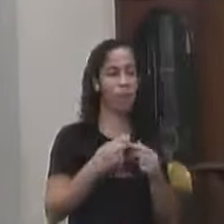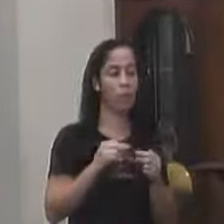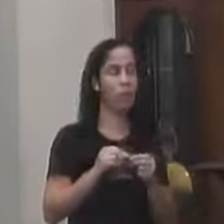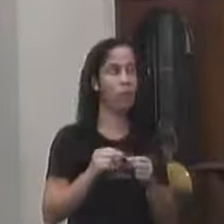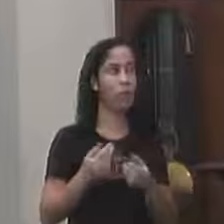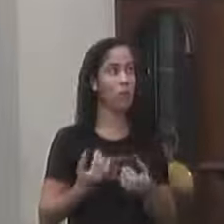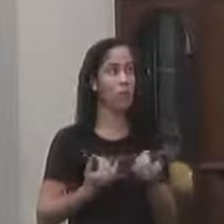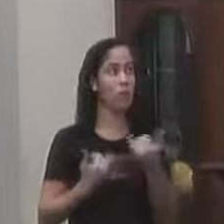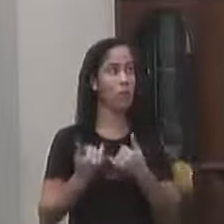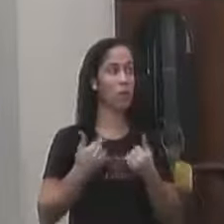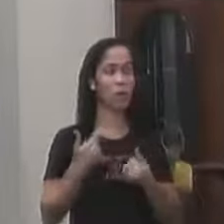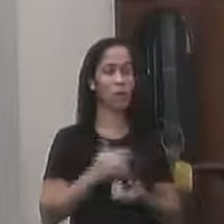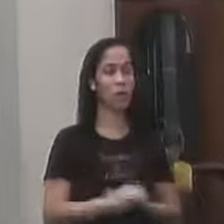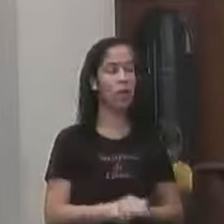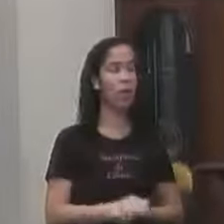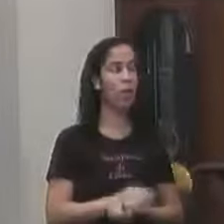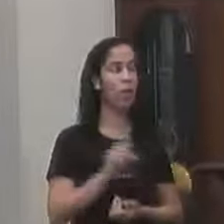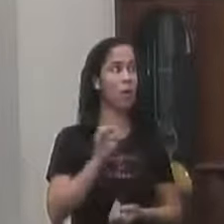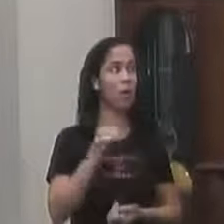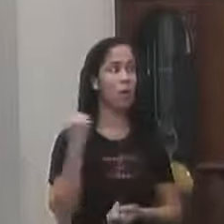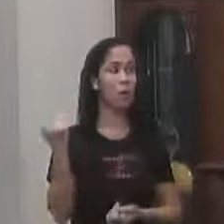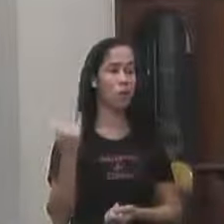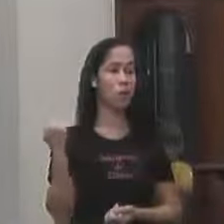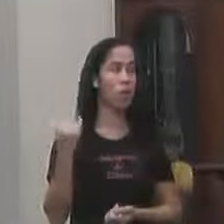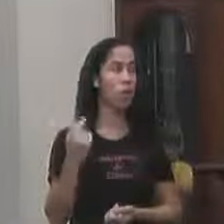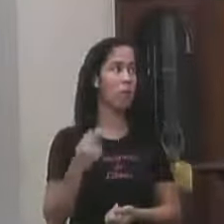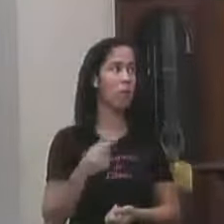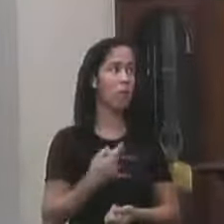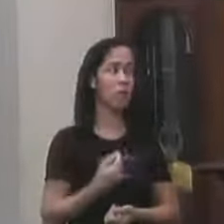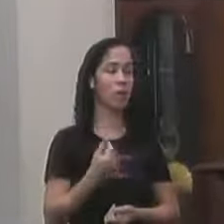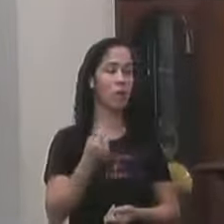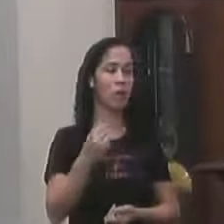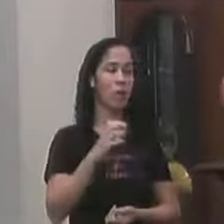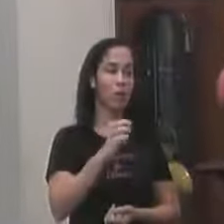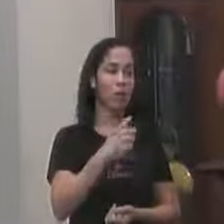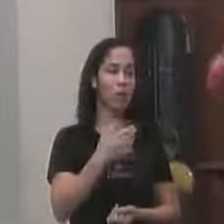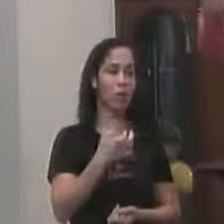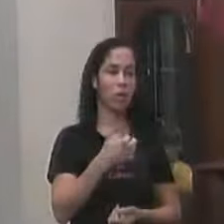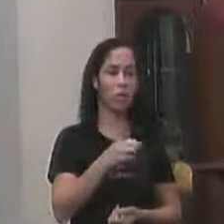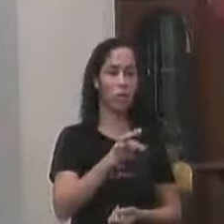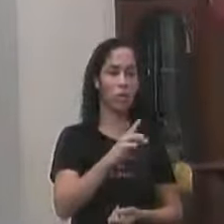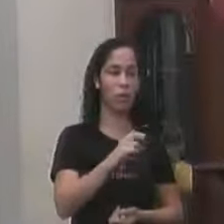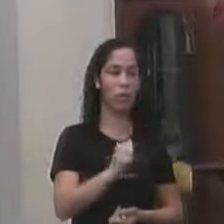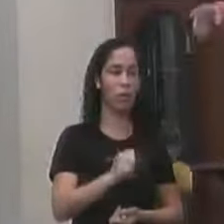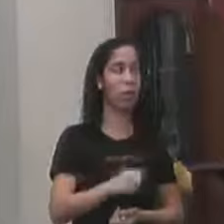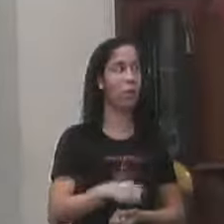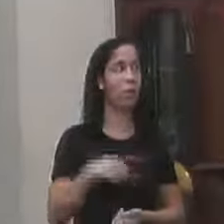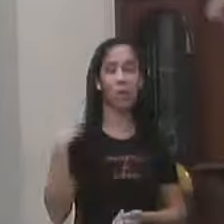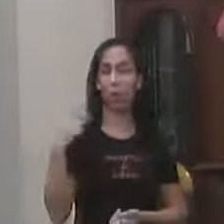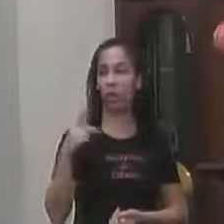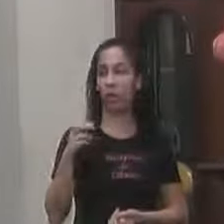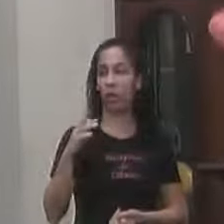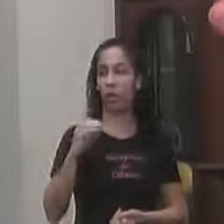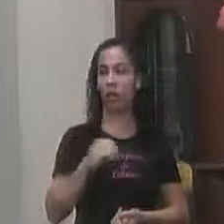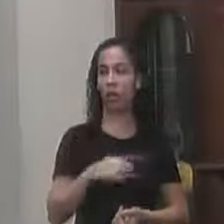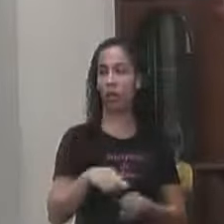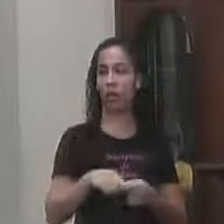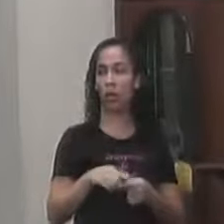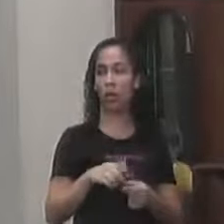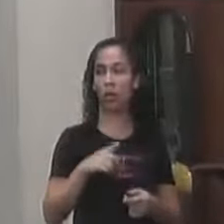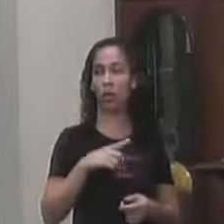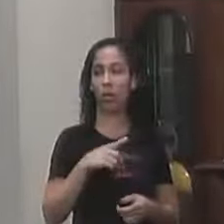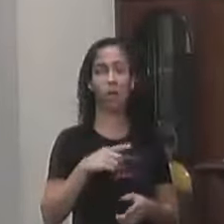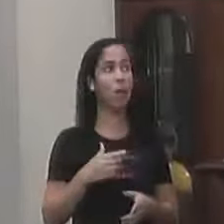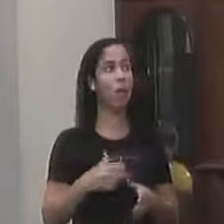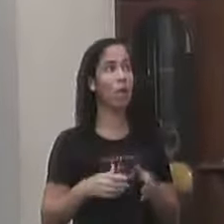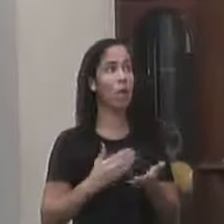Conte informações Suficientes Sobre a importância Dessa receita Eixa orçamentária Vereador Pedro Graça Concordo com você Tem que